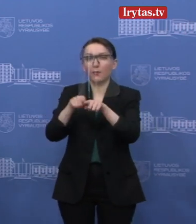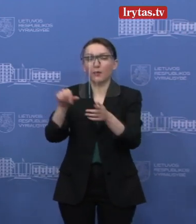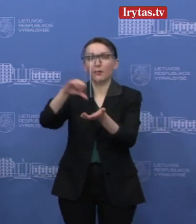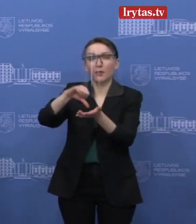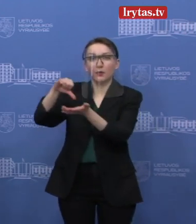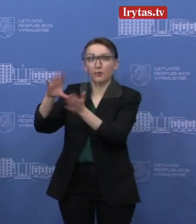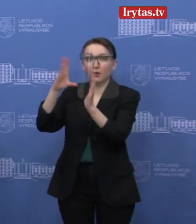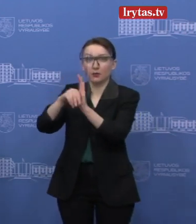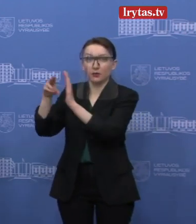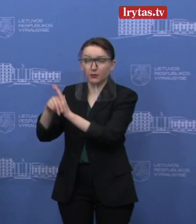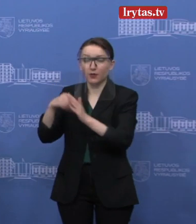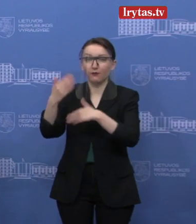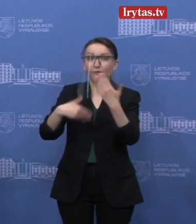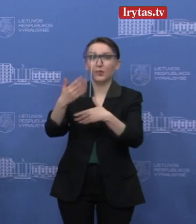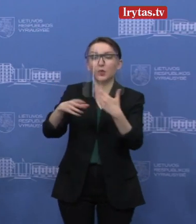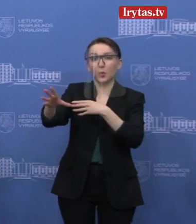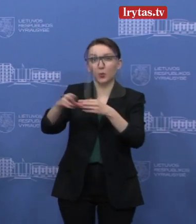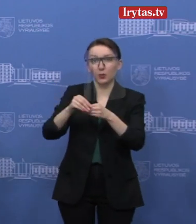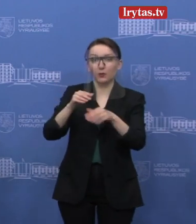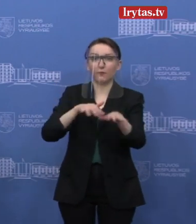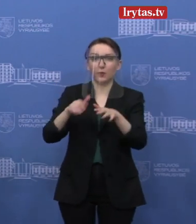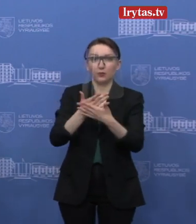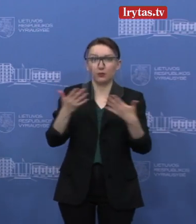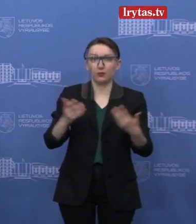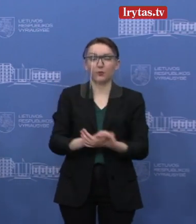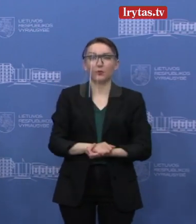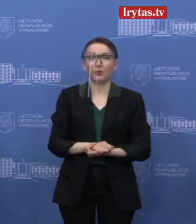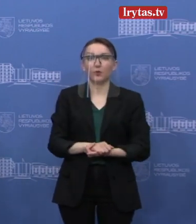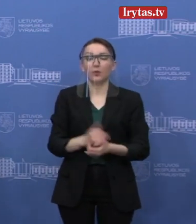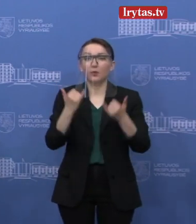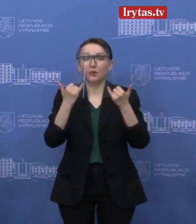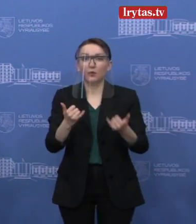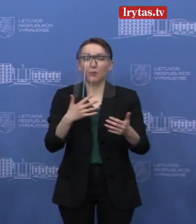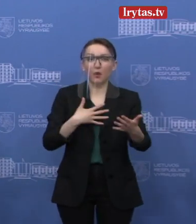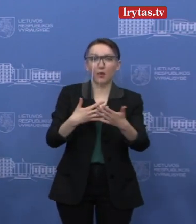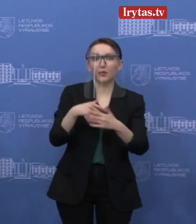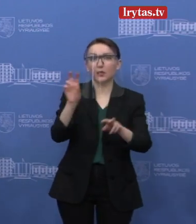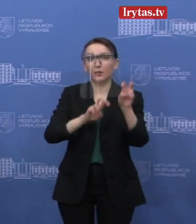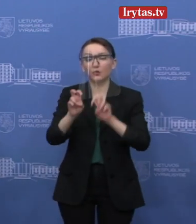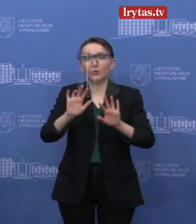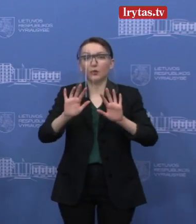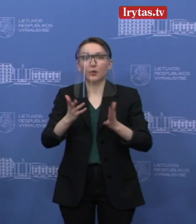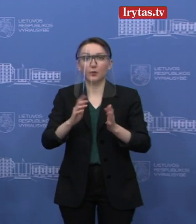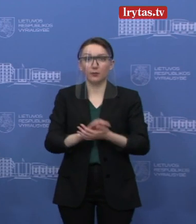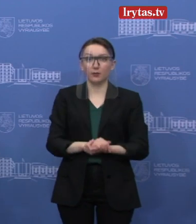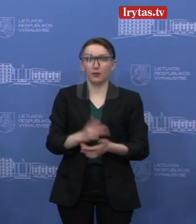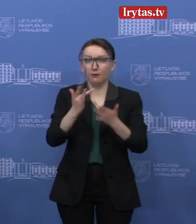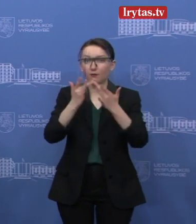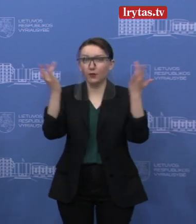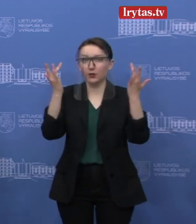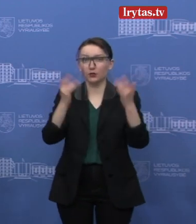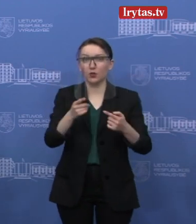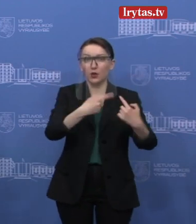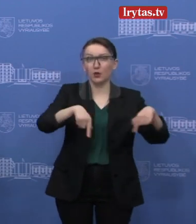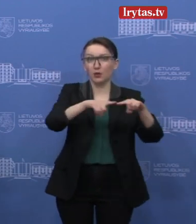pat dalyvauja ir vystomojo bendradarbiavimo veiklose. Mes šiuo momentu labai aktyviai ieškome galimybių, kaip viešojo